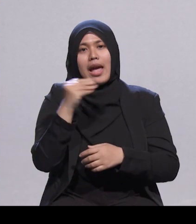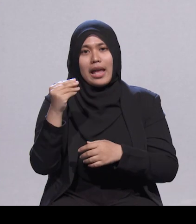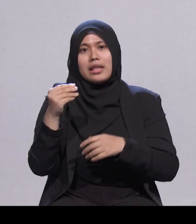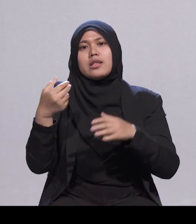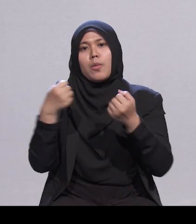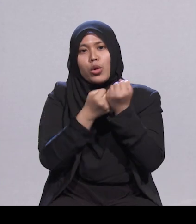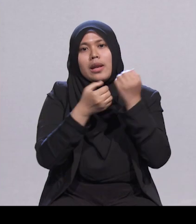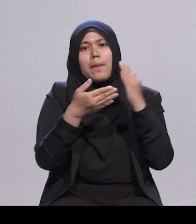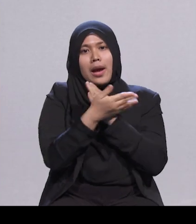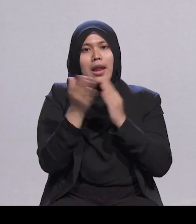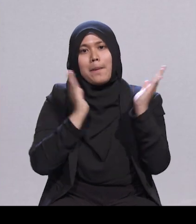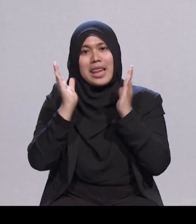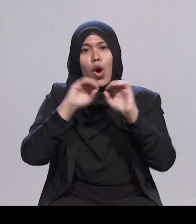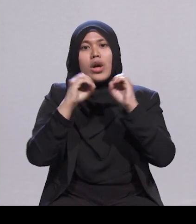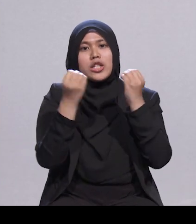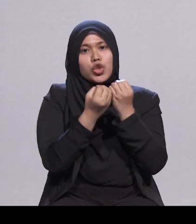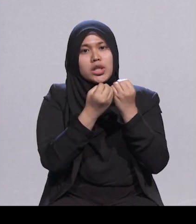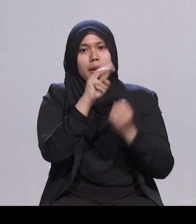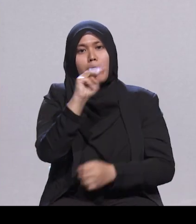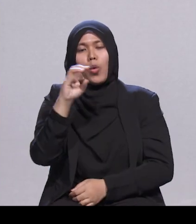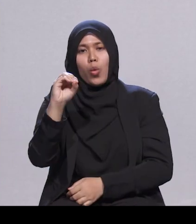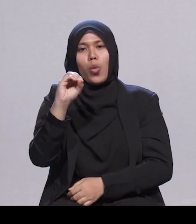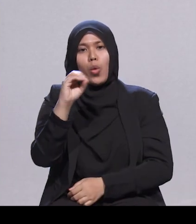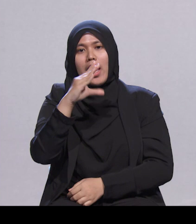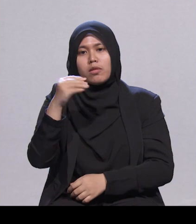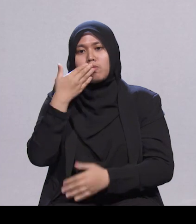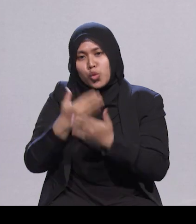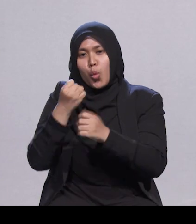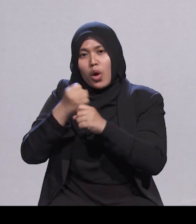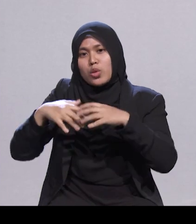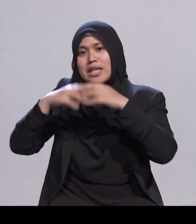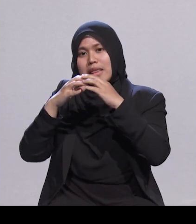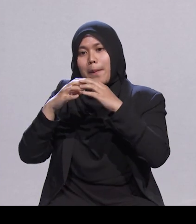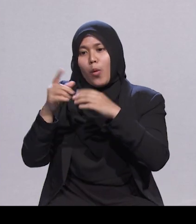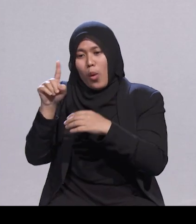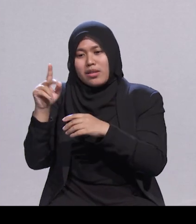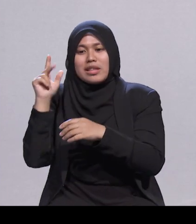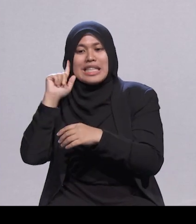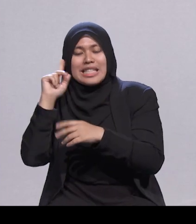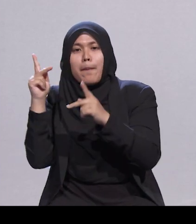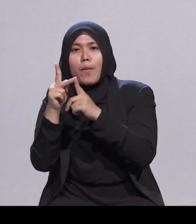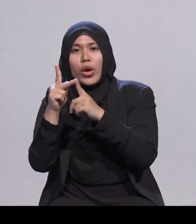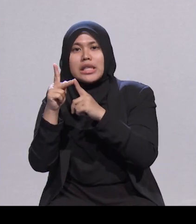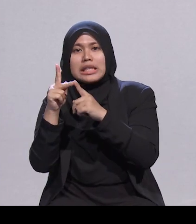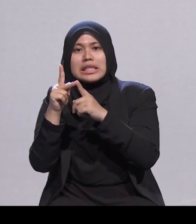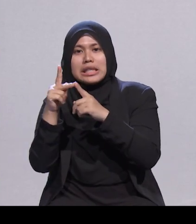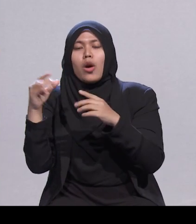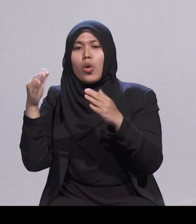usaha baik misalnya membentuk sudut kongsi pandangan di juciat kompleks untuk mendekati golongan